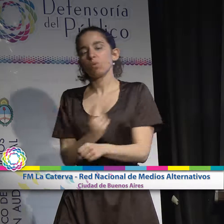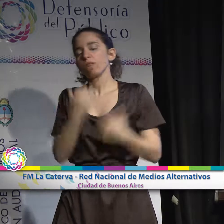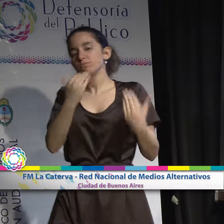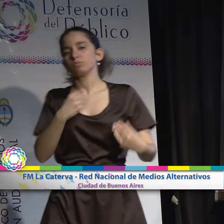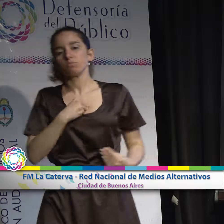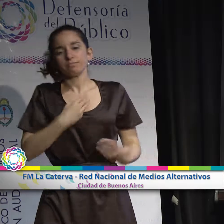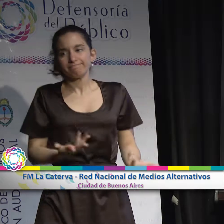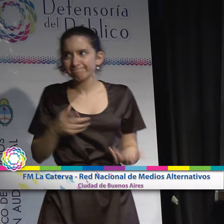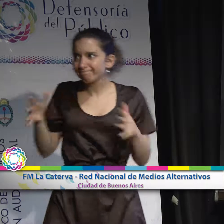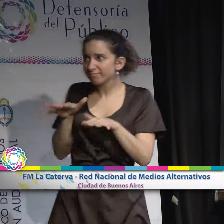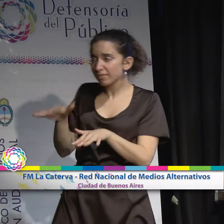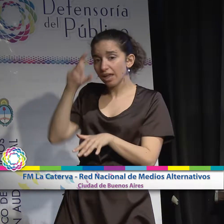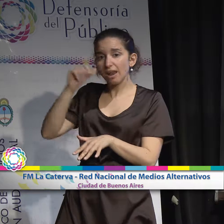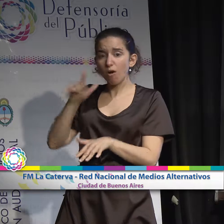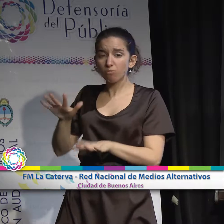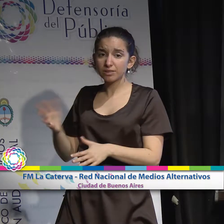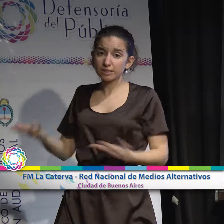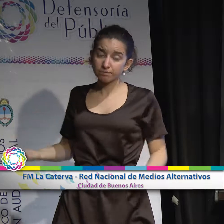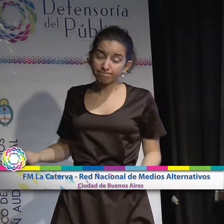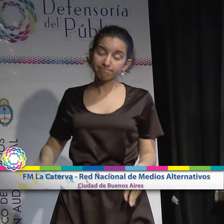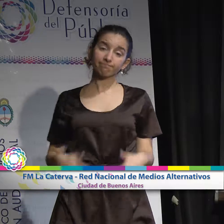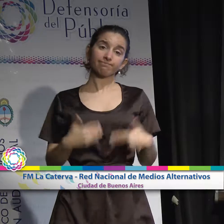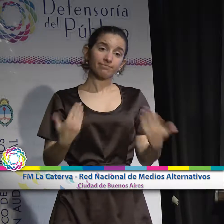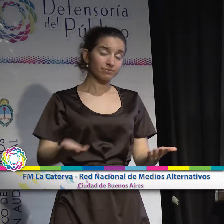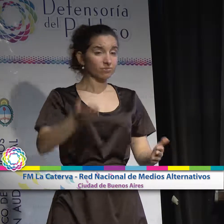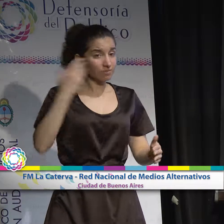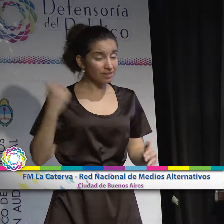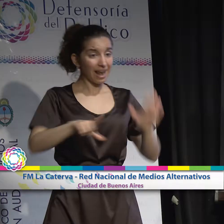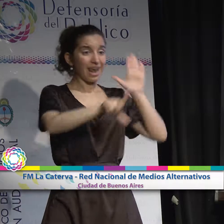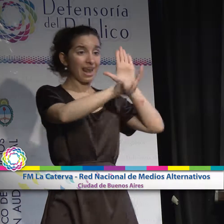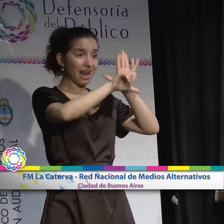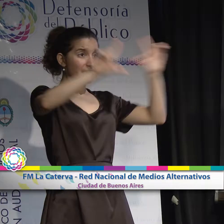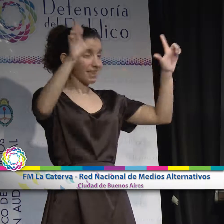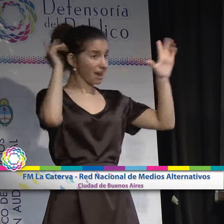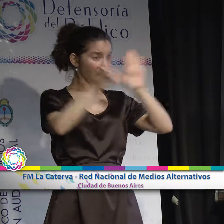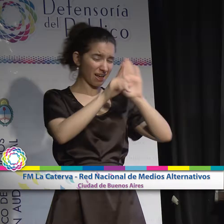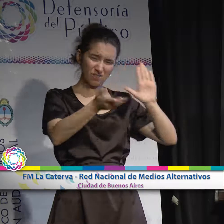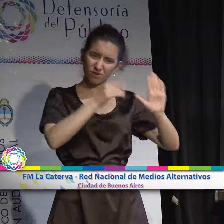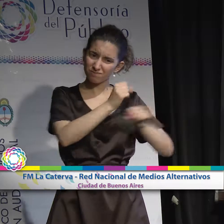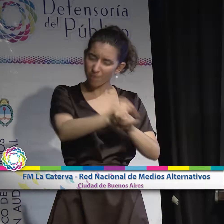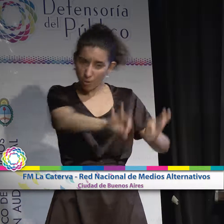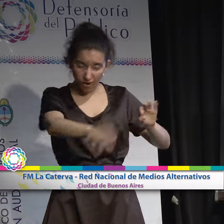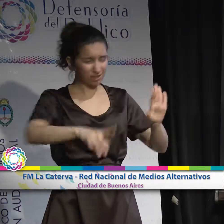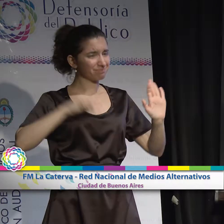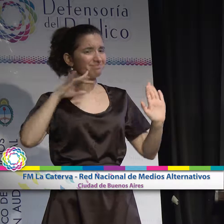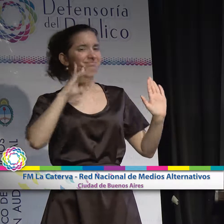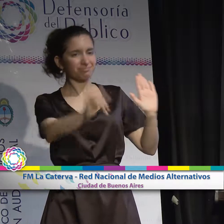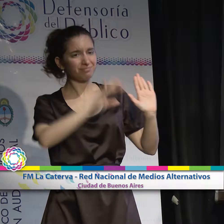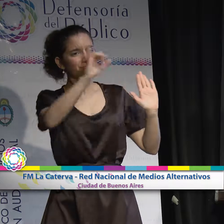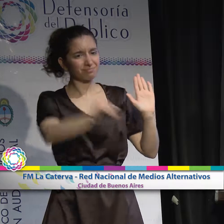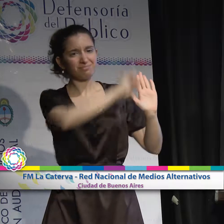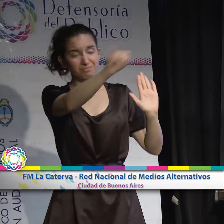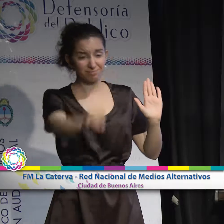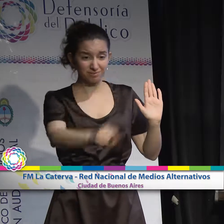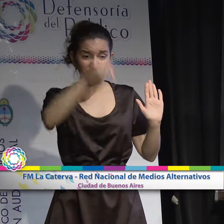No podemos dejar de mencionar, tal como lo venimos haciendo desde la sanción de la Ley de Servicios de Comunicación Audiovisual, que el cambio de signo